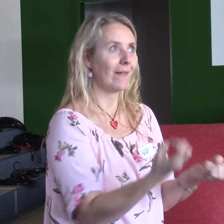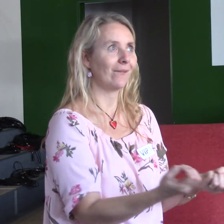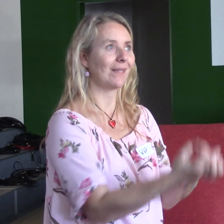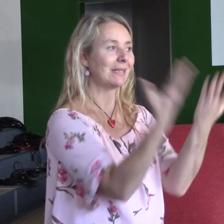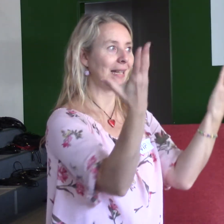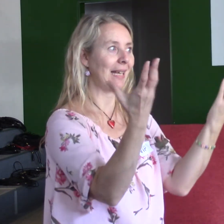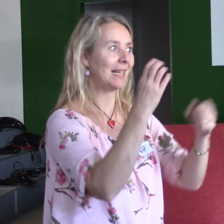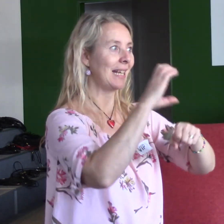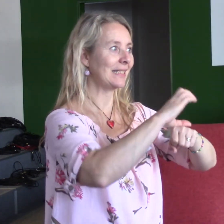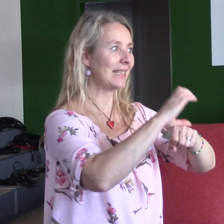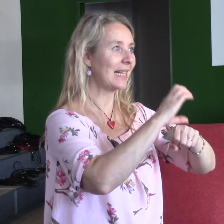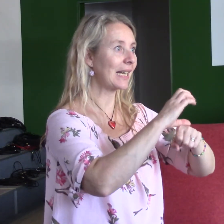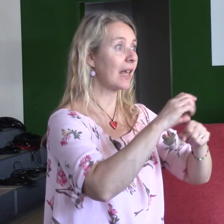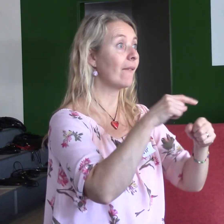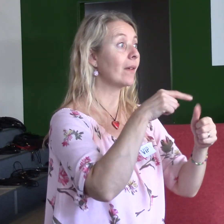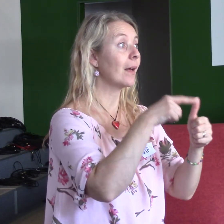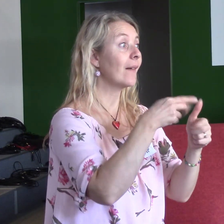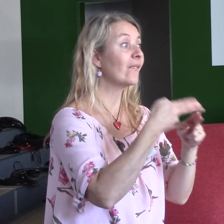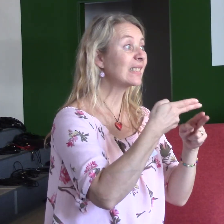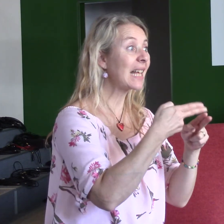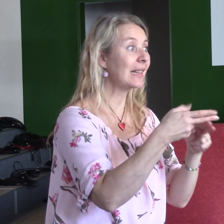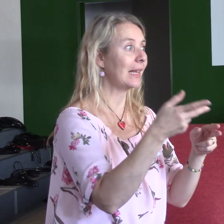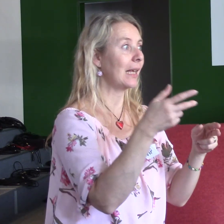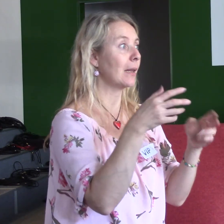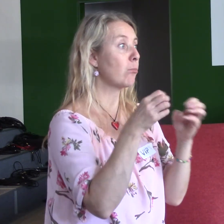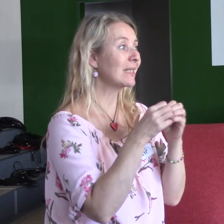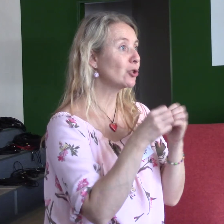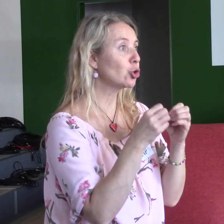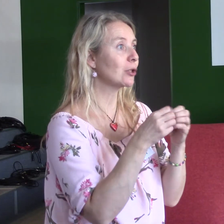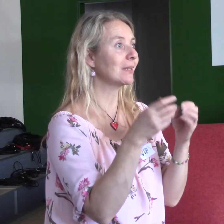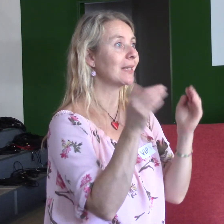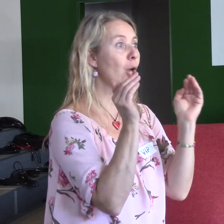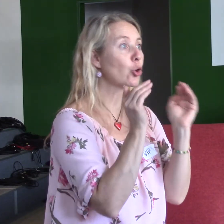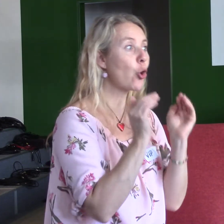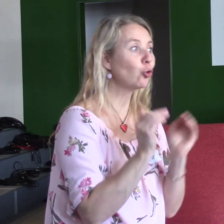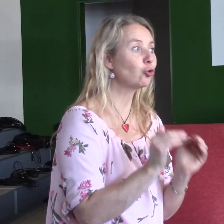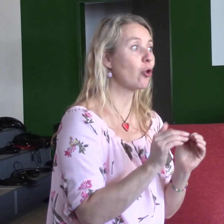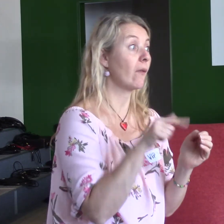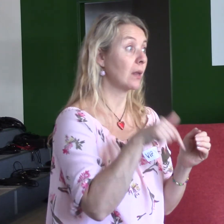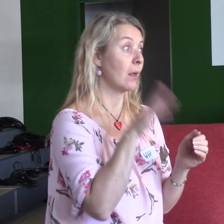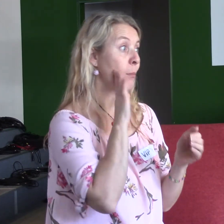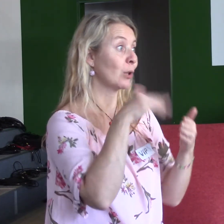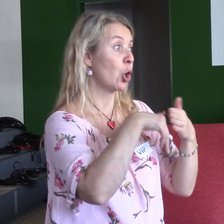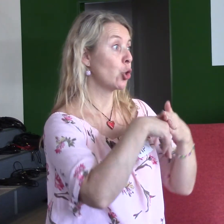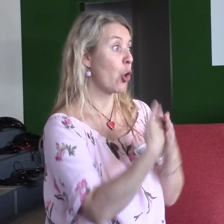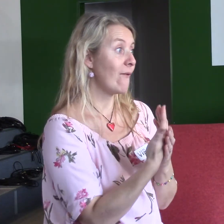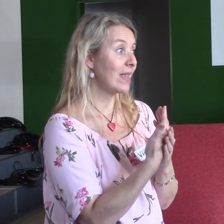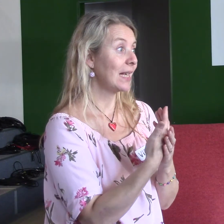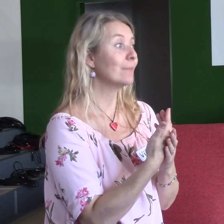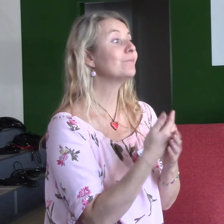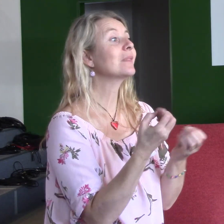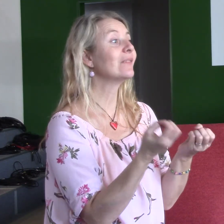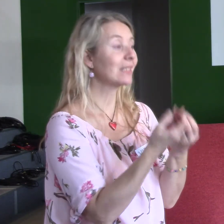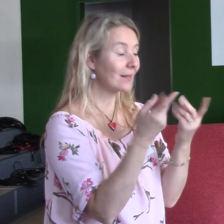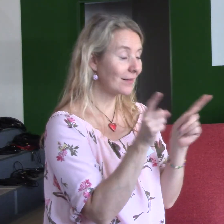teď vznikají prostě v Jablunce, ve Valmezu. Díky za to, že už za těch několik let, co to třeba je, jiných městech, tak